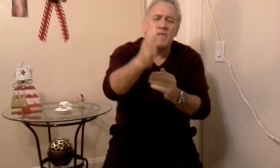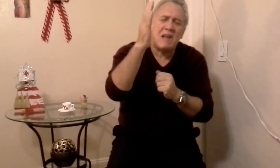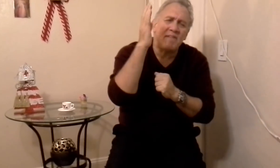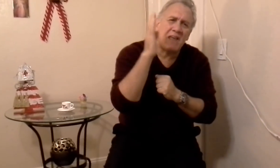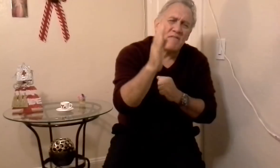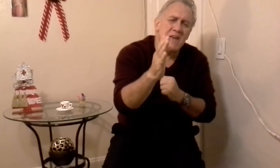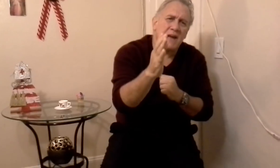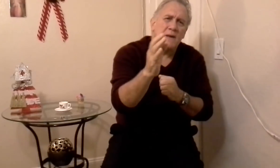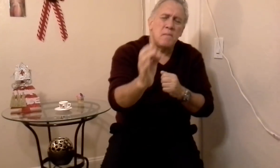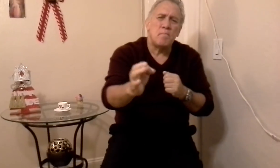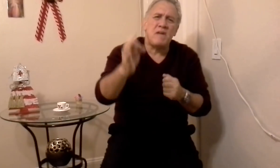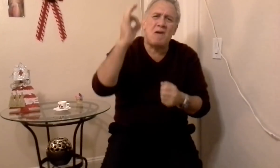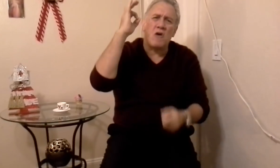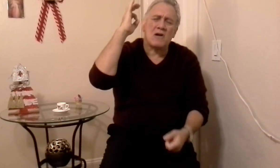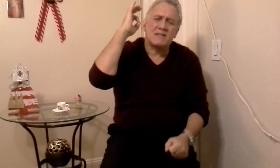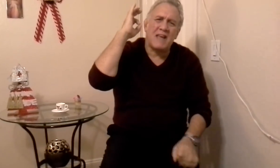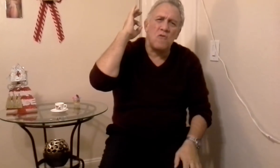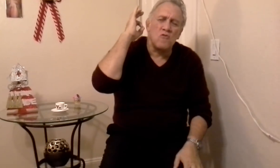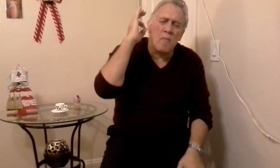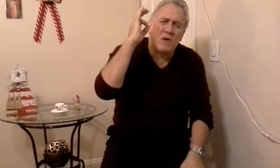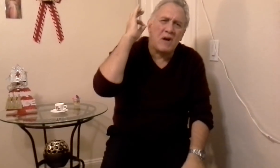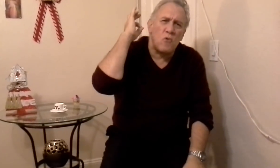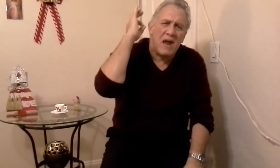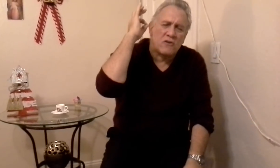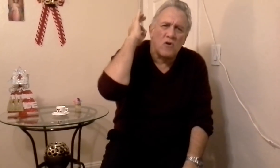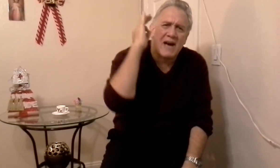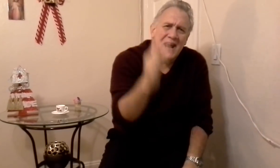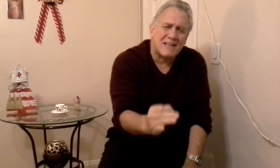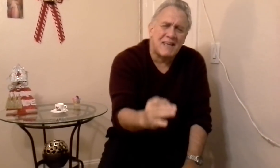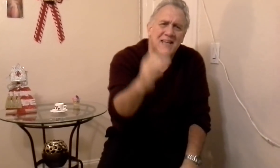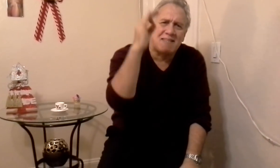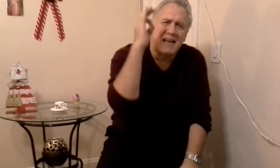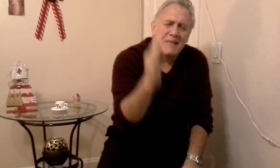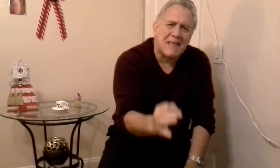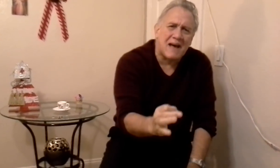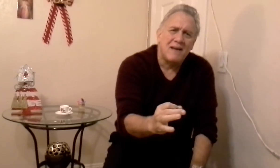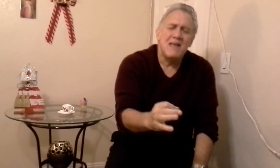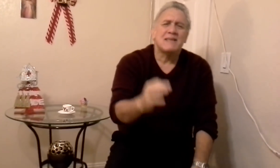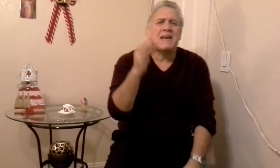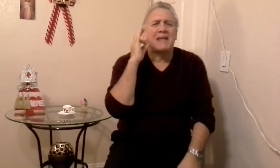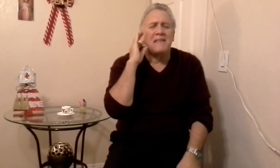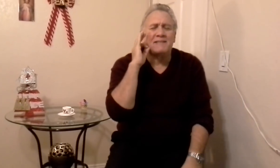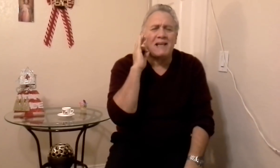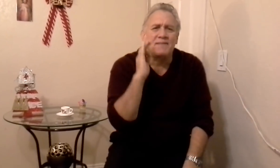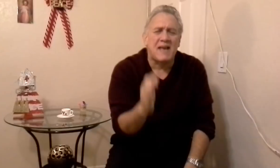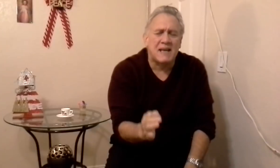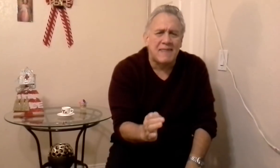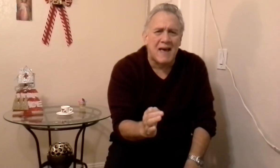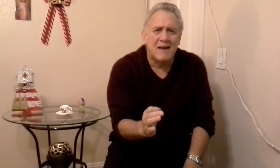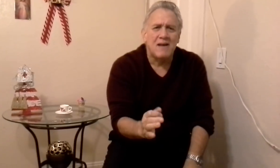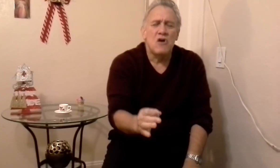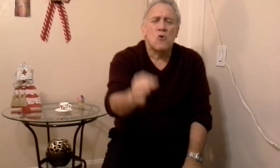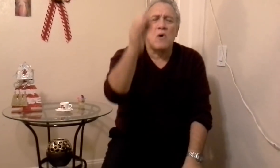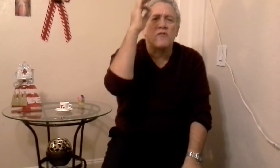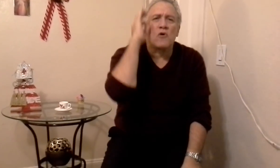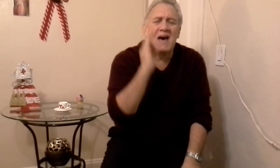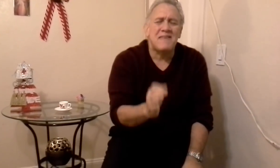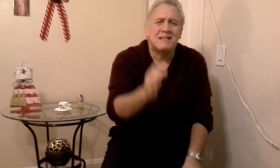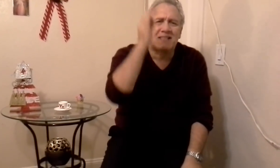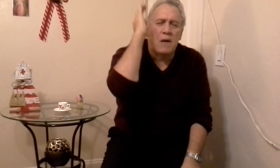vive la vida bien, vive, sé un hombre o una mujer con carácter e integridad, ¿qué quiere decir la integridad? cuando nadie está